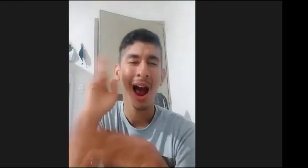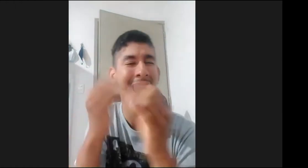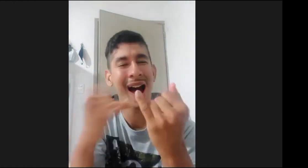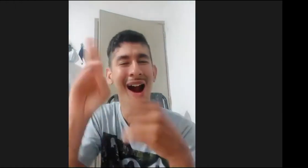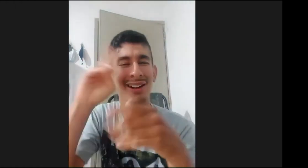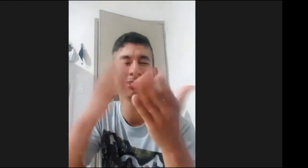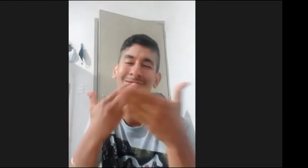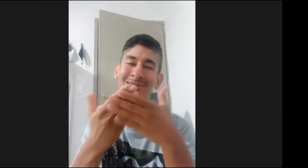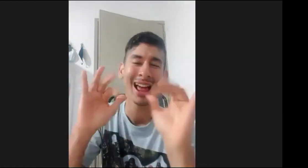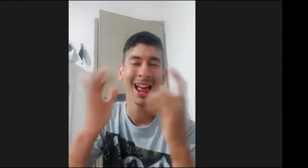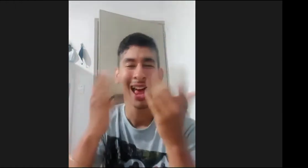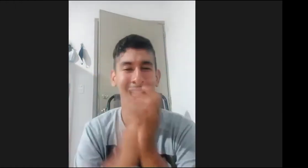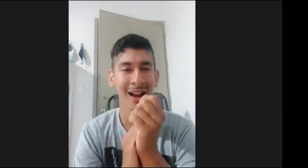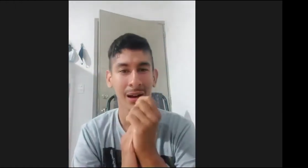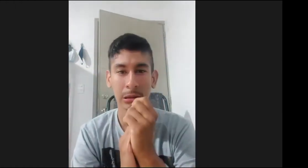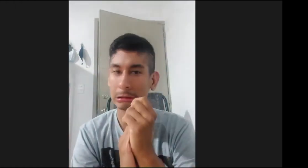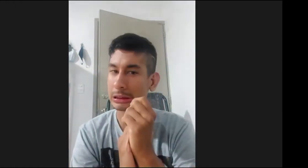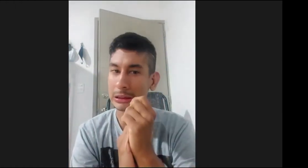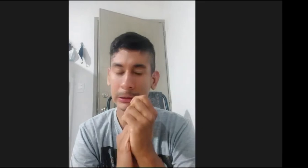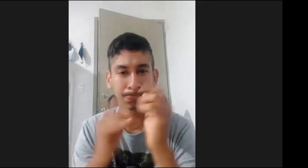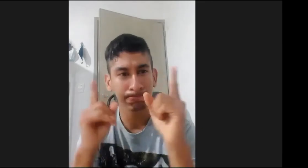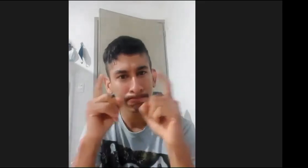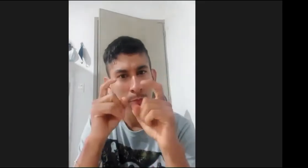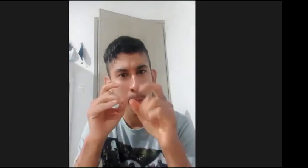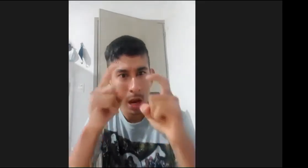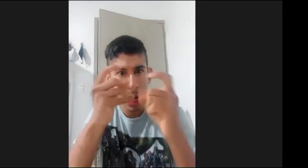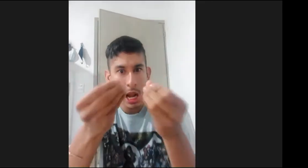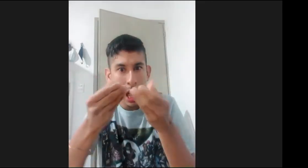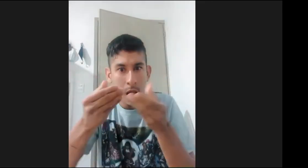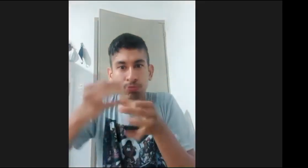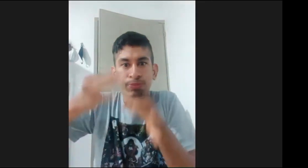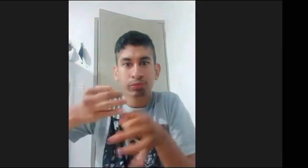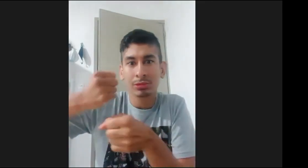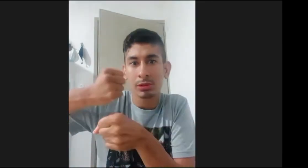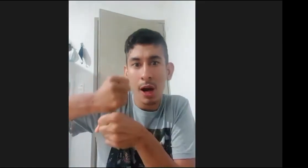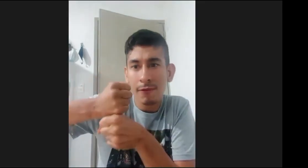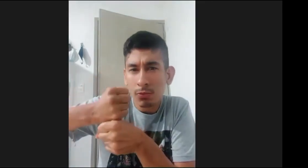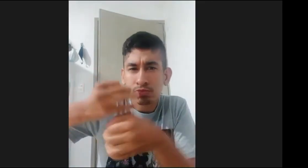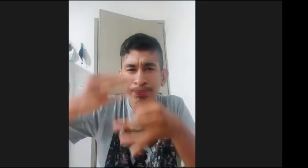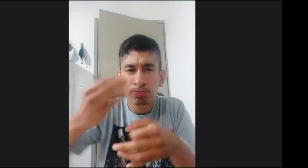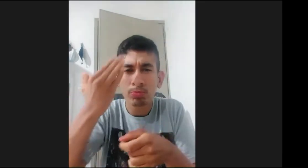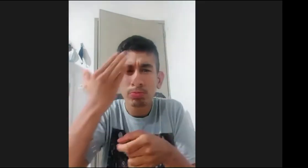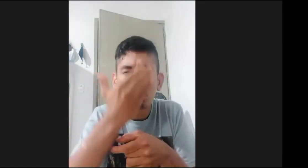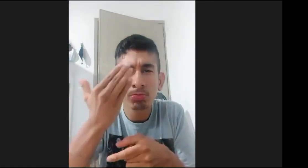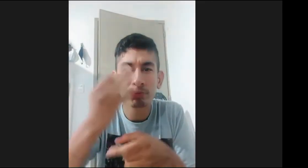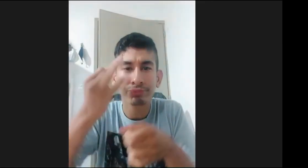cuando será posible o hasta qué punto será posible alcanzar este objetivo que por ejemplo